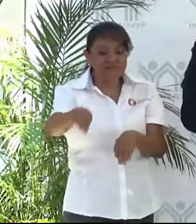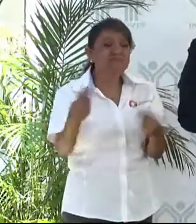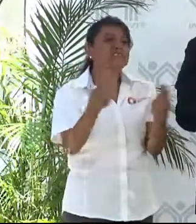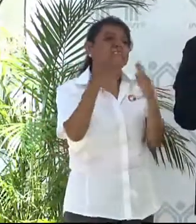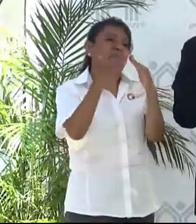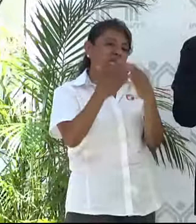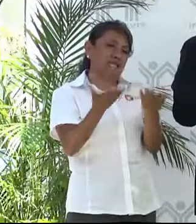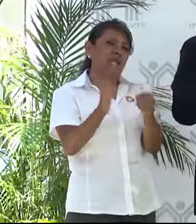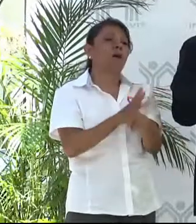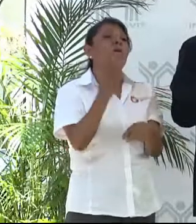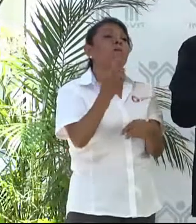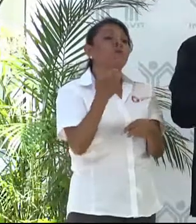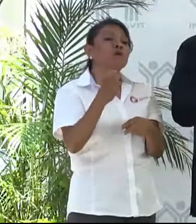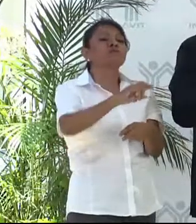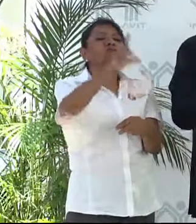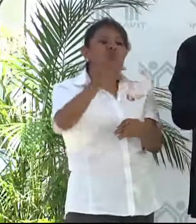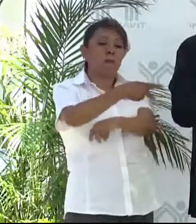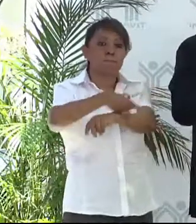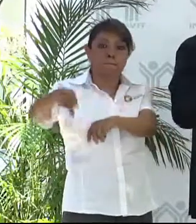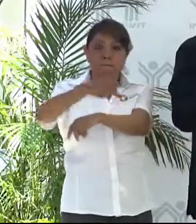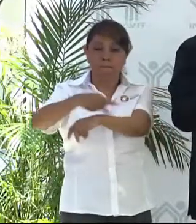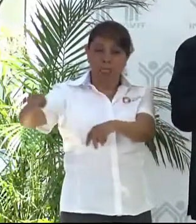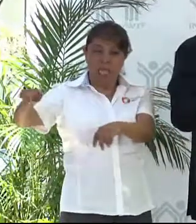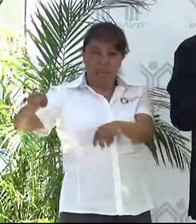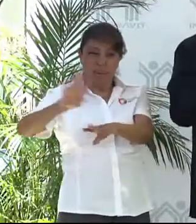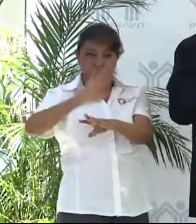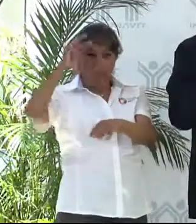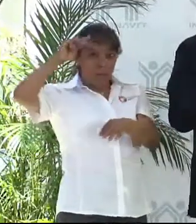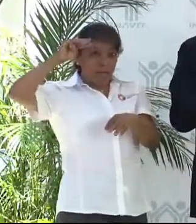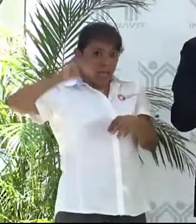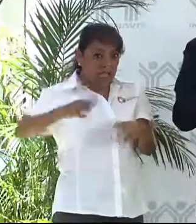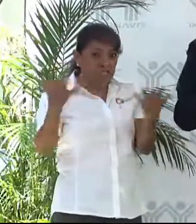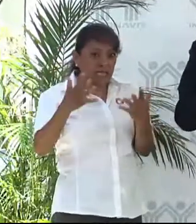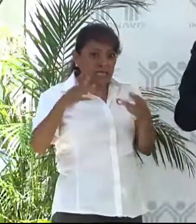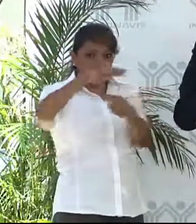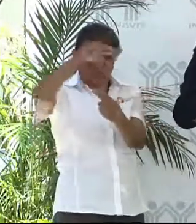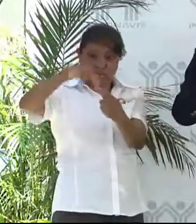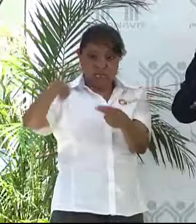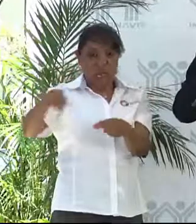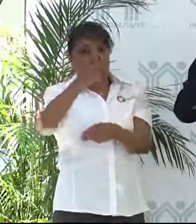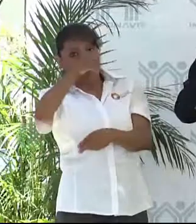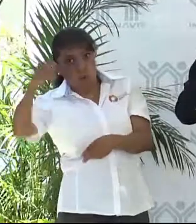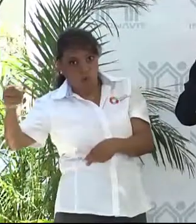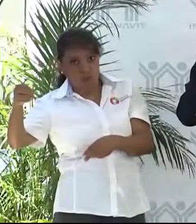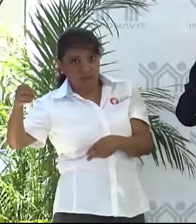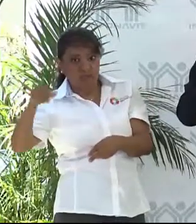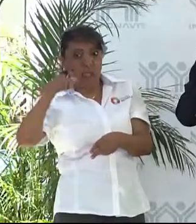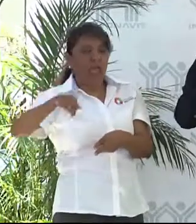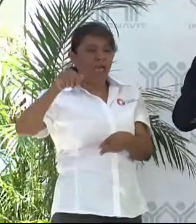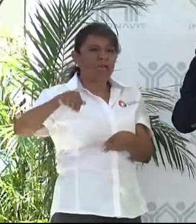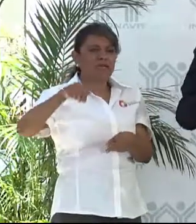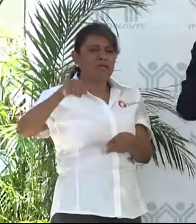Ahí vamos después de un plan maestro que hemos hecho de la región oriente un plan maestro